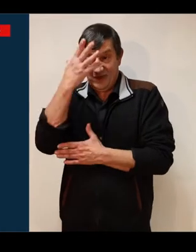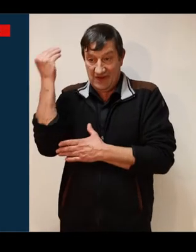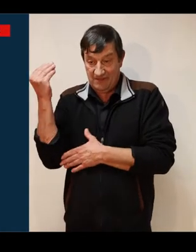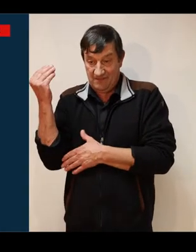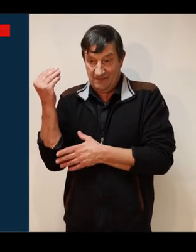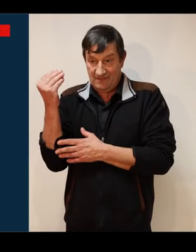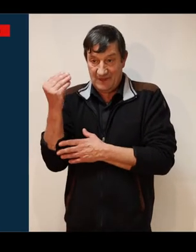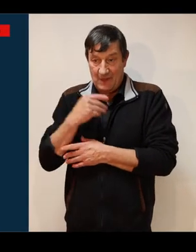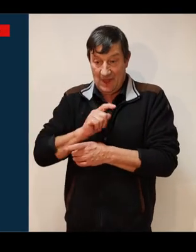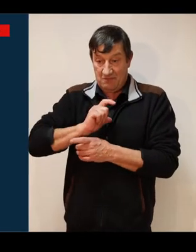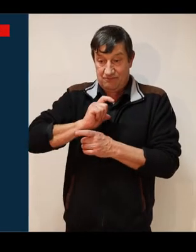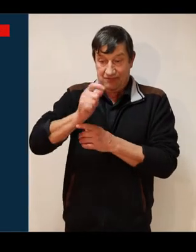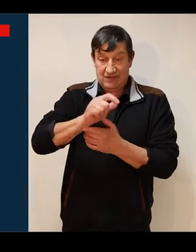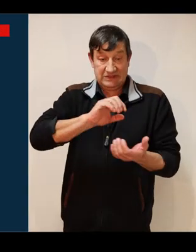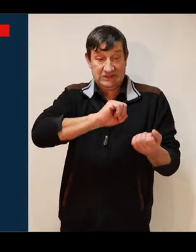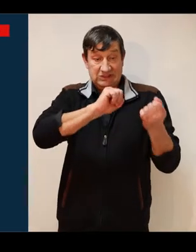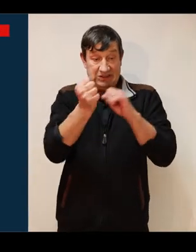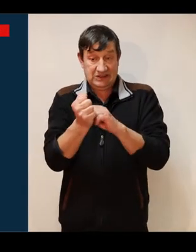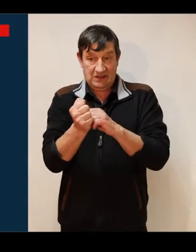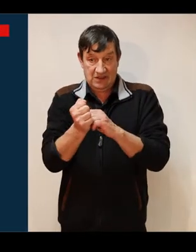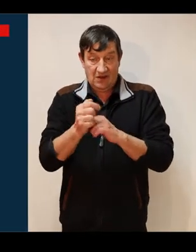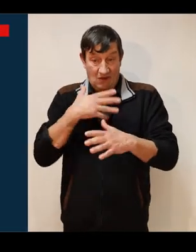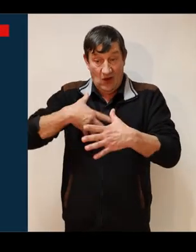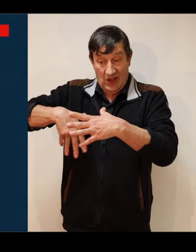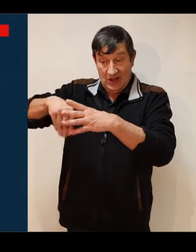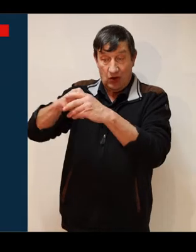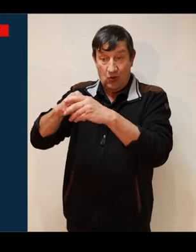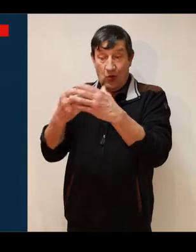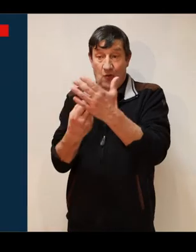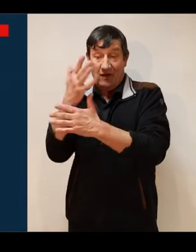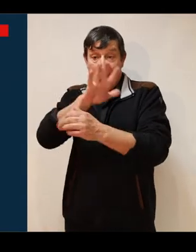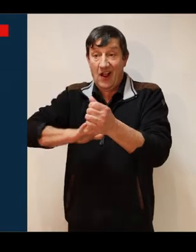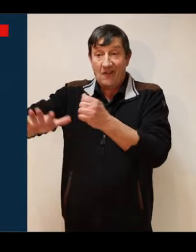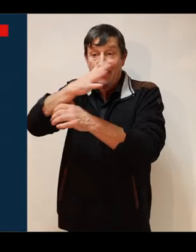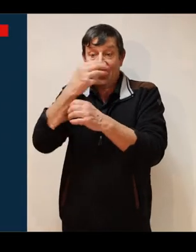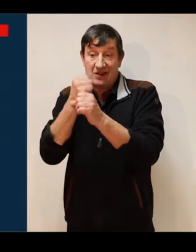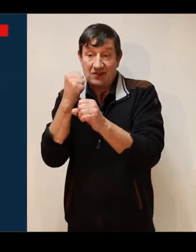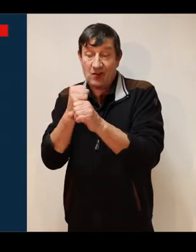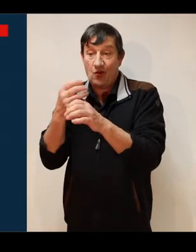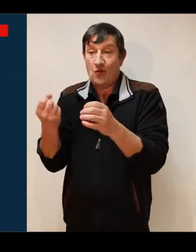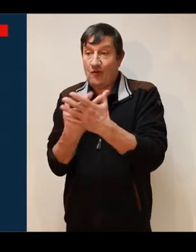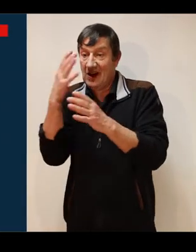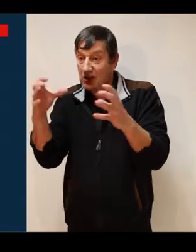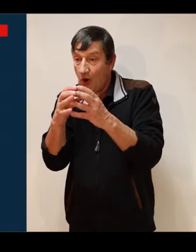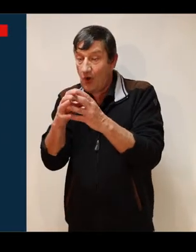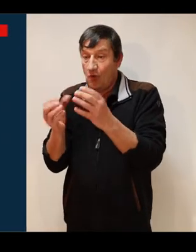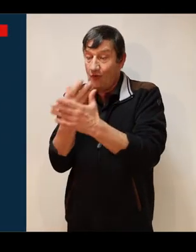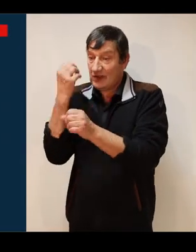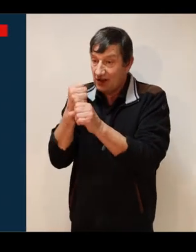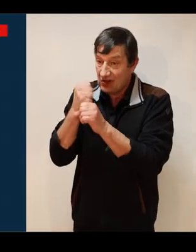Une transition professionnelle implique de s'intégrer à un nouvel environnement de travail, une nouvelle équipe, un nouveau poste, voire un métier